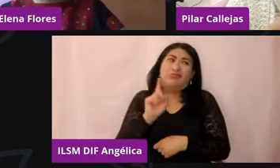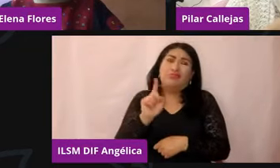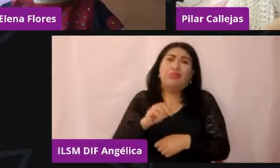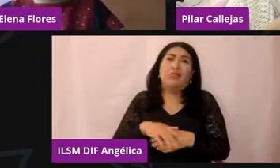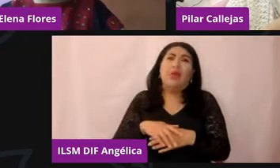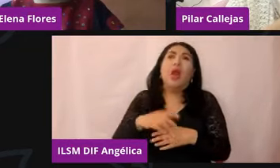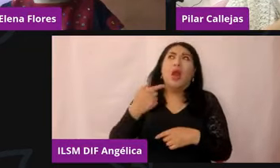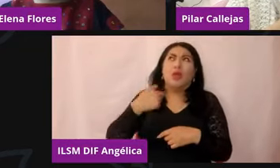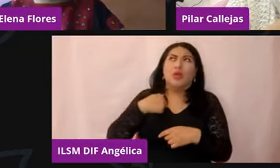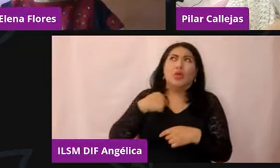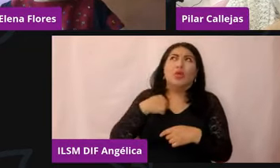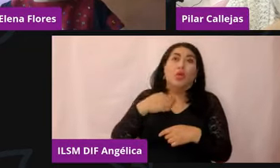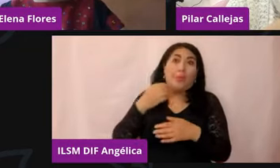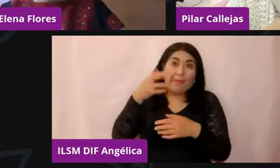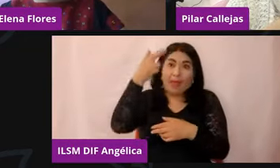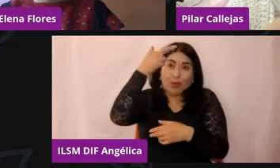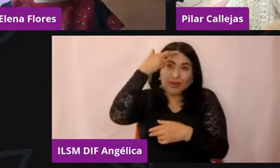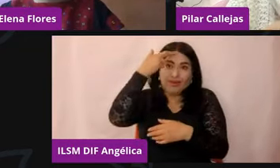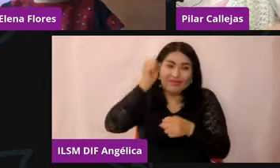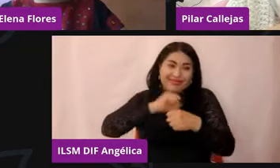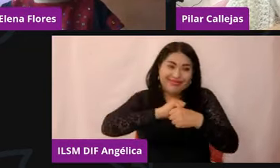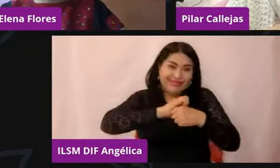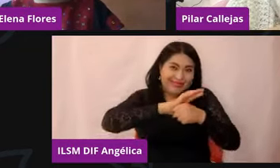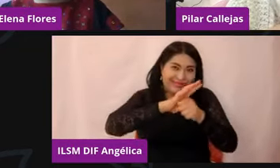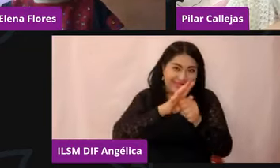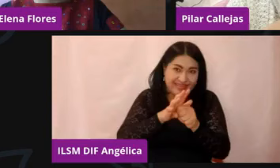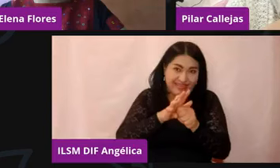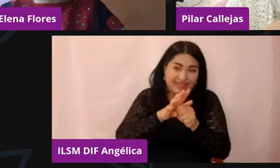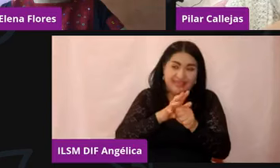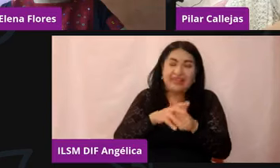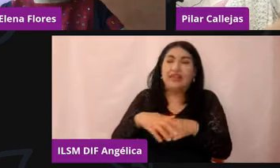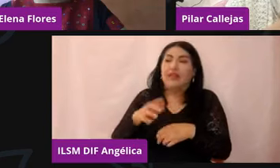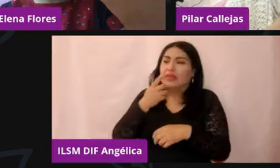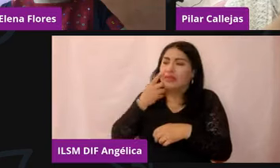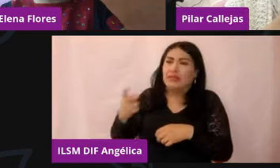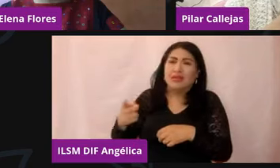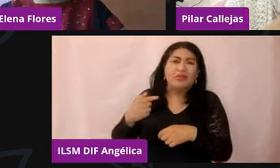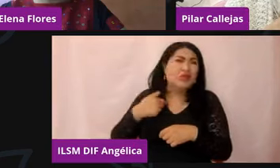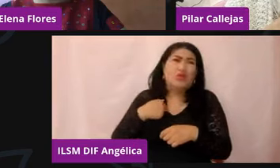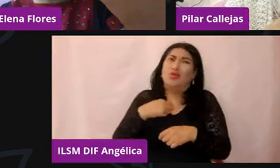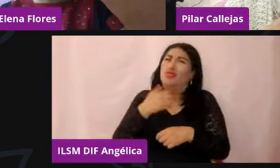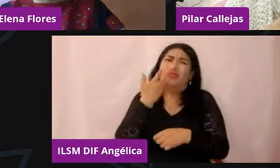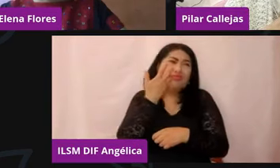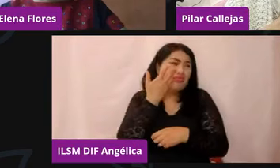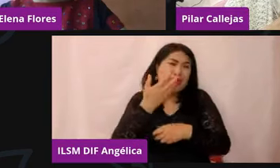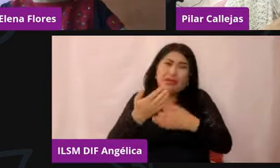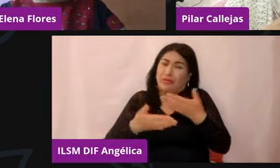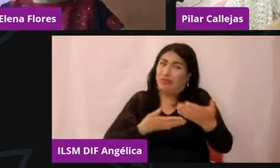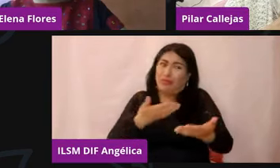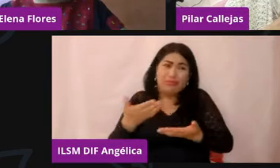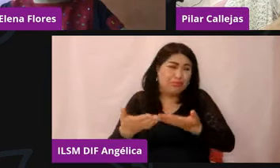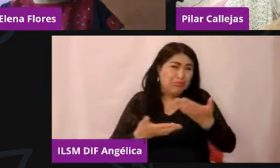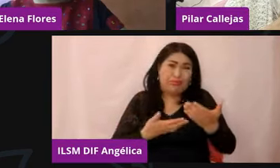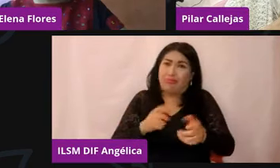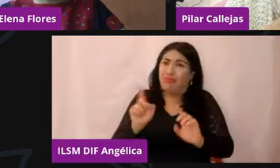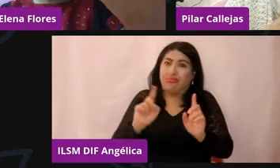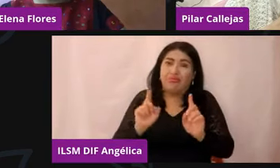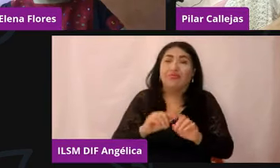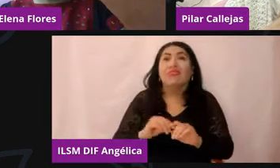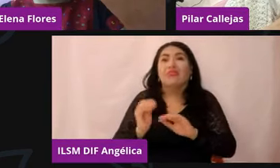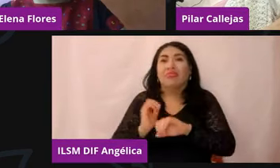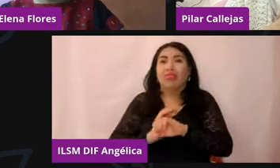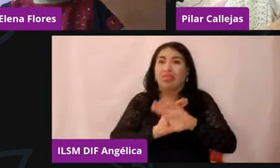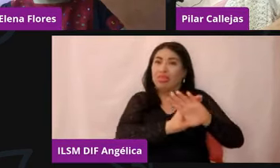yo mucho mejor en la pandemia porque la verdad es que no quiero interactuar con nadie, ¿no? Este, ahí yo creo que